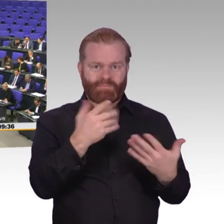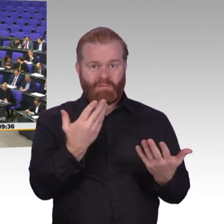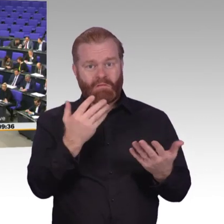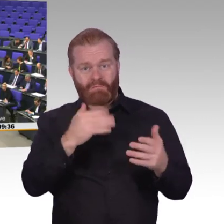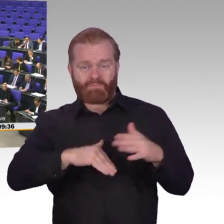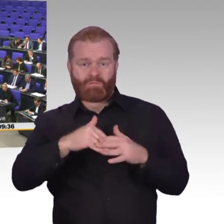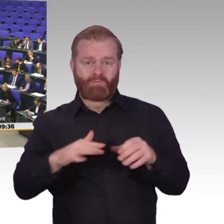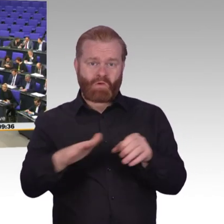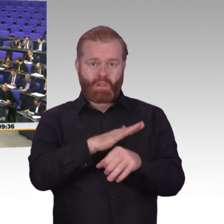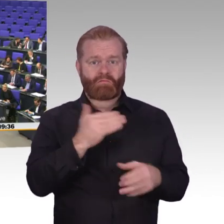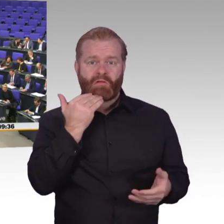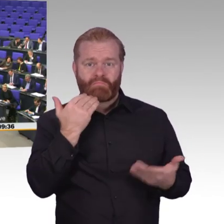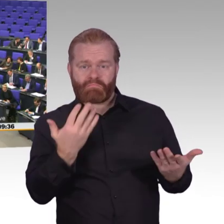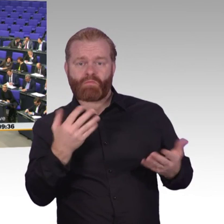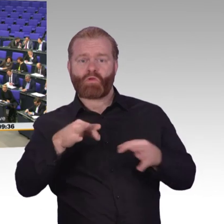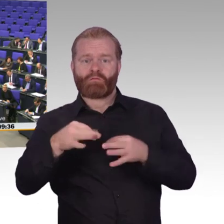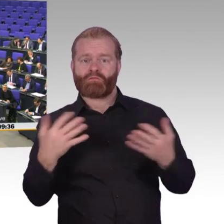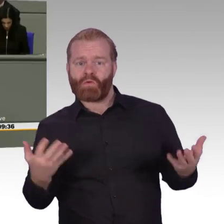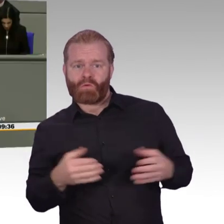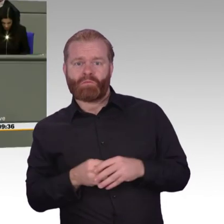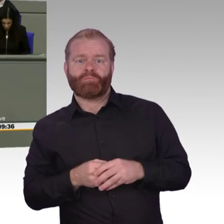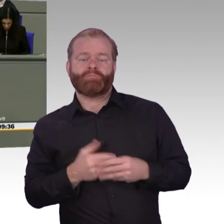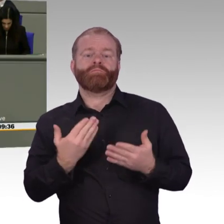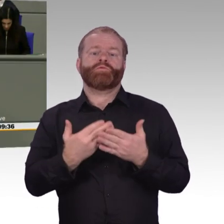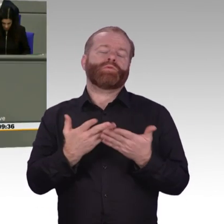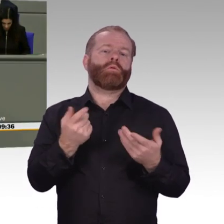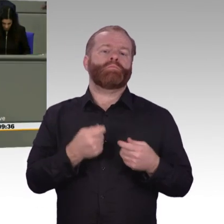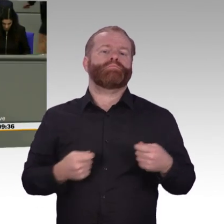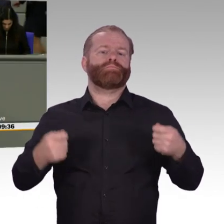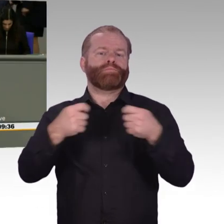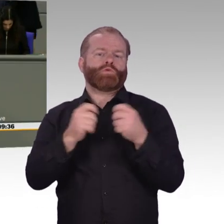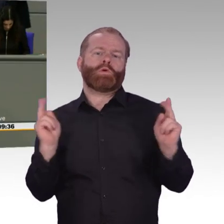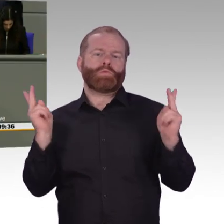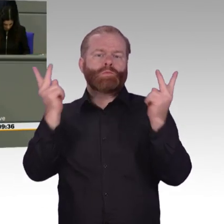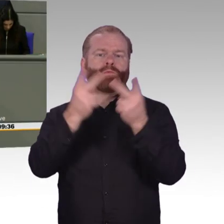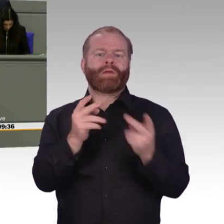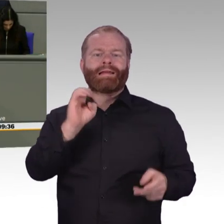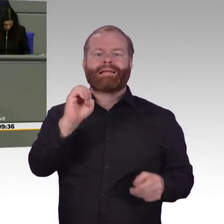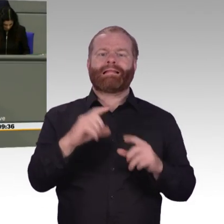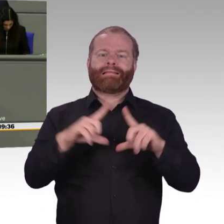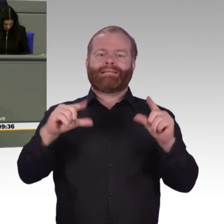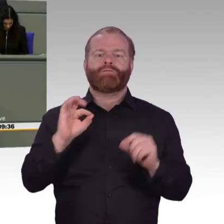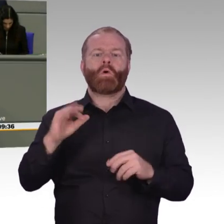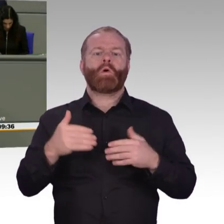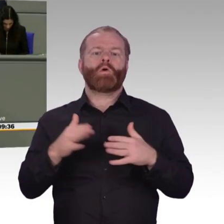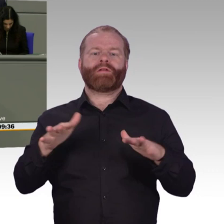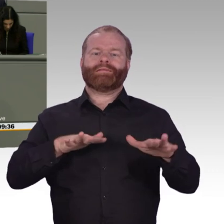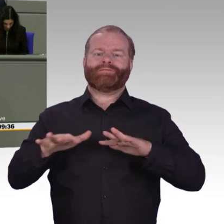Sie haben geschrieben, auch das unterstützen wir. Wir wollen den E-Sport vollständig als eigene Sportart mit Vereins- und Verbandrecht anerkennen. Wo ist da die